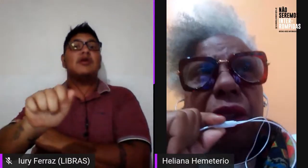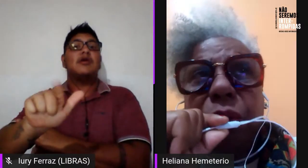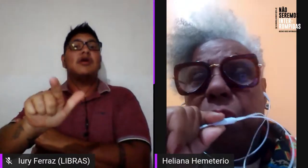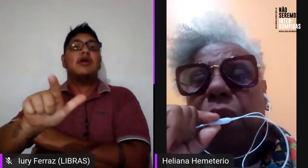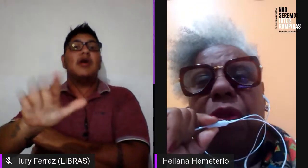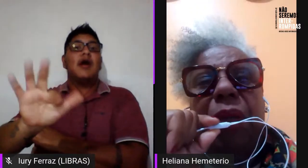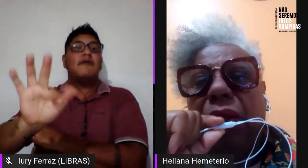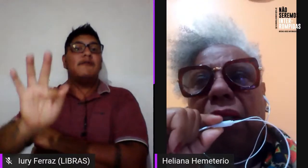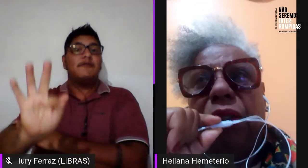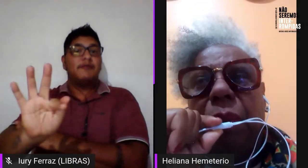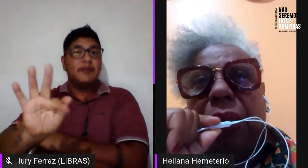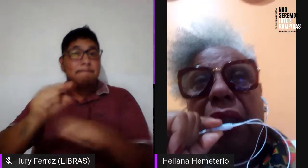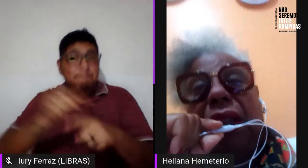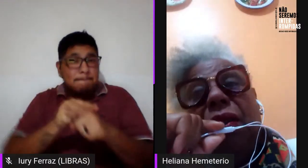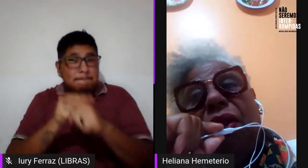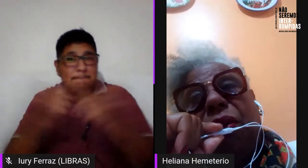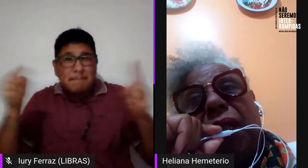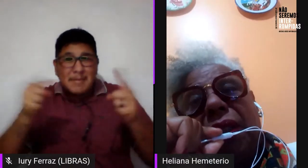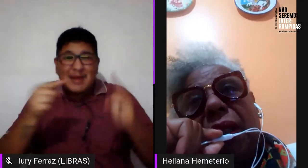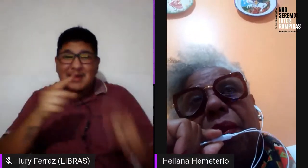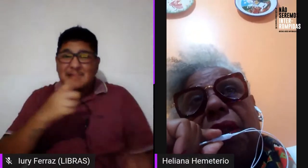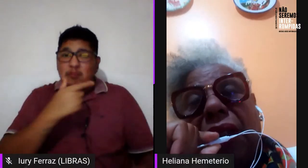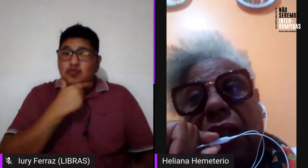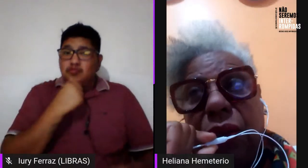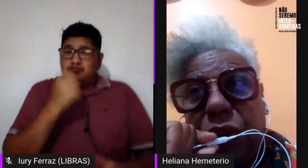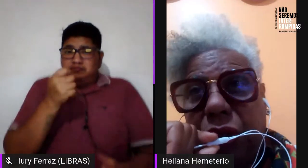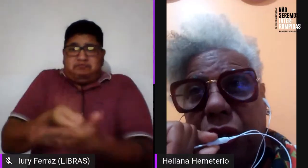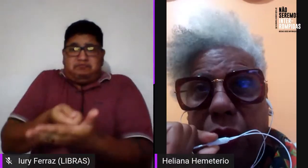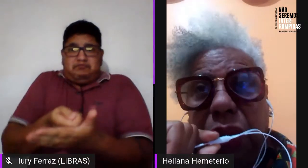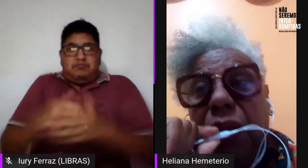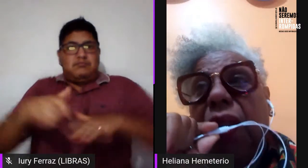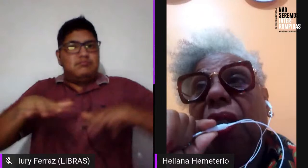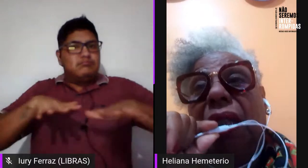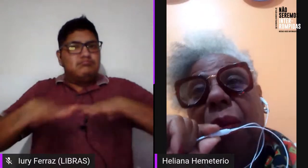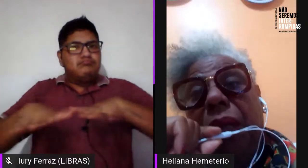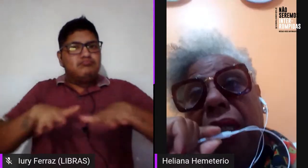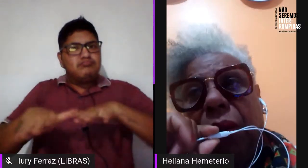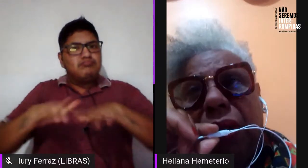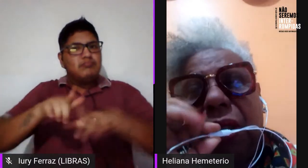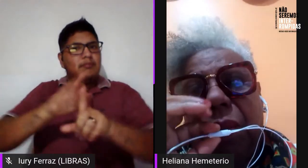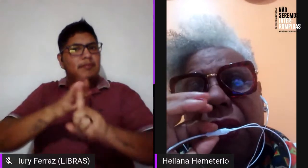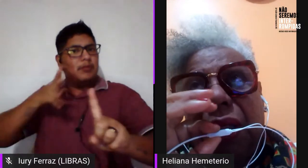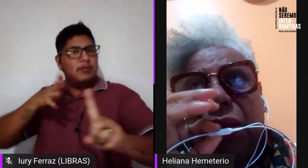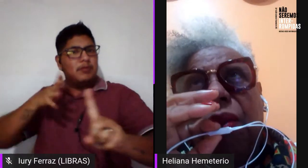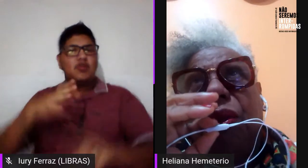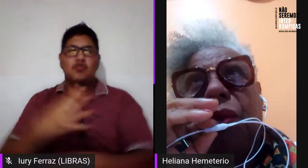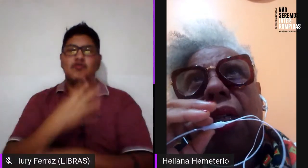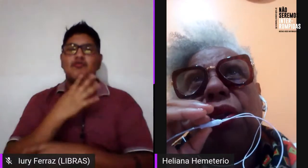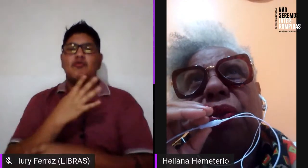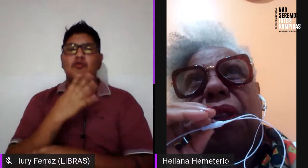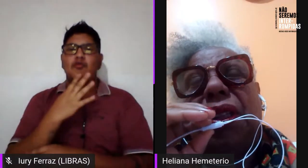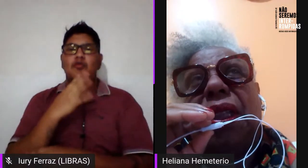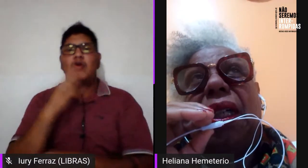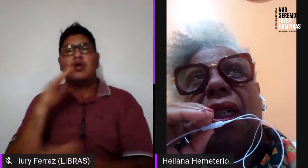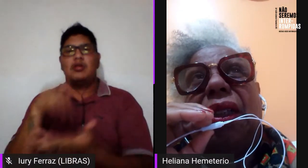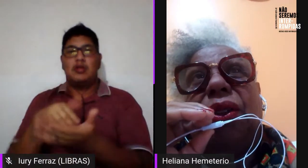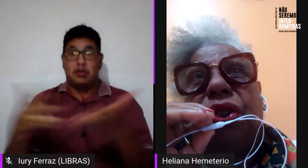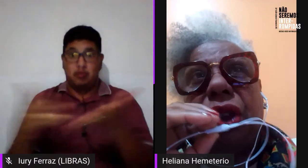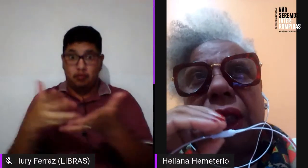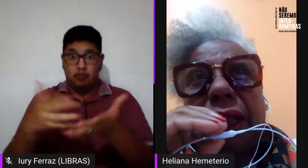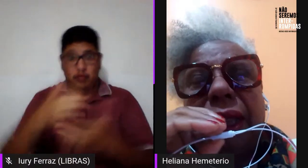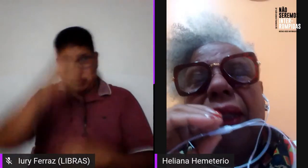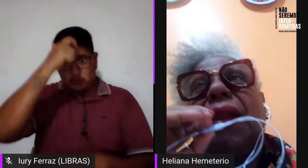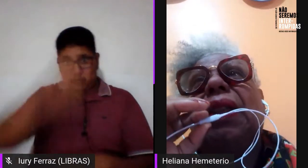machismo do movimento LGBT, que nós conhecemos até o dia de hoje, na minha concepção de uma ativista